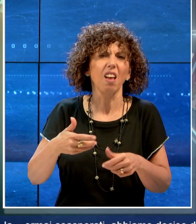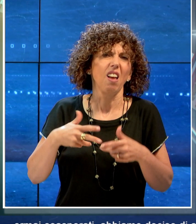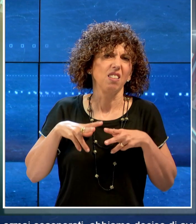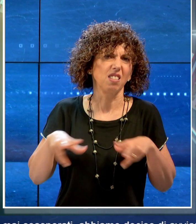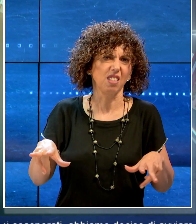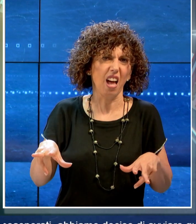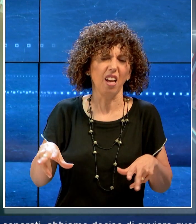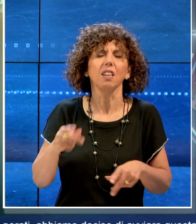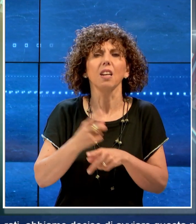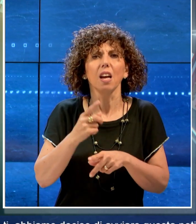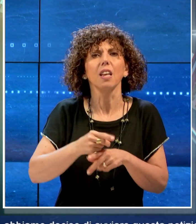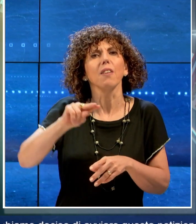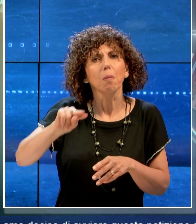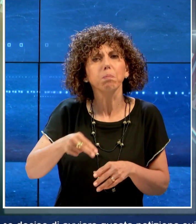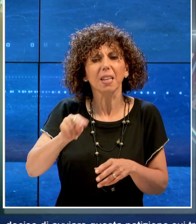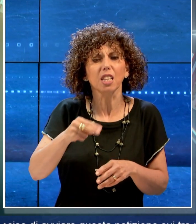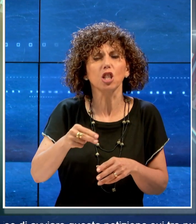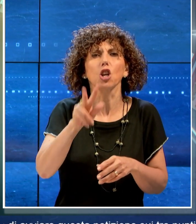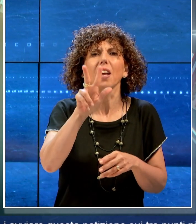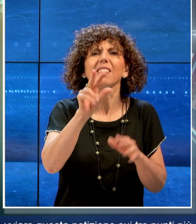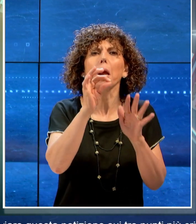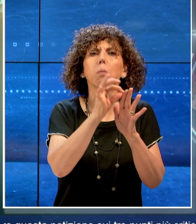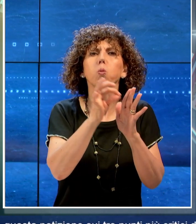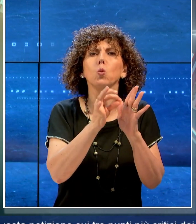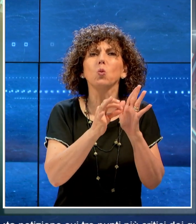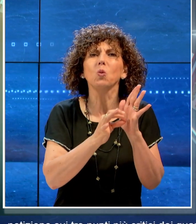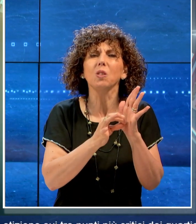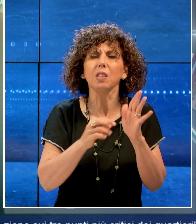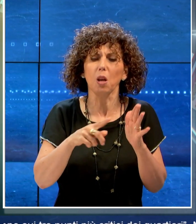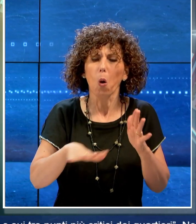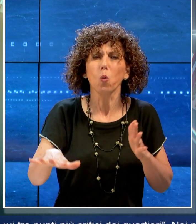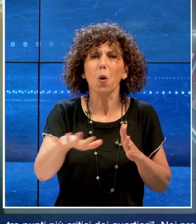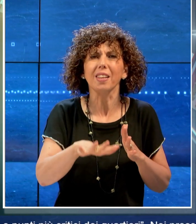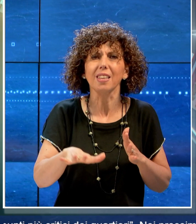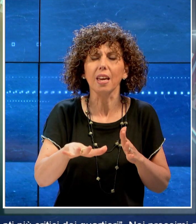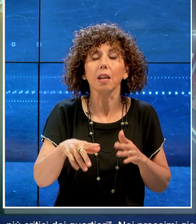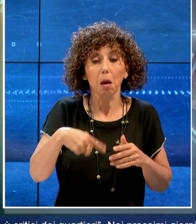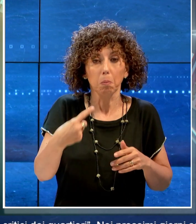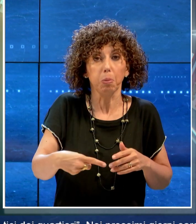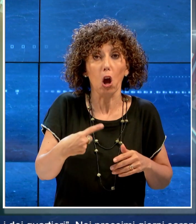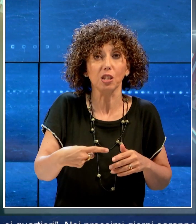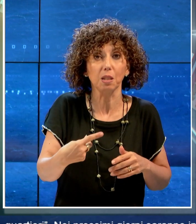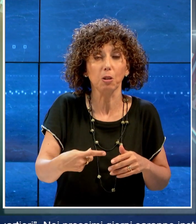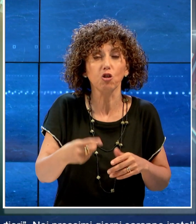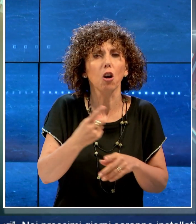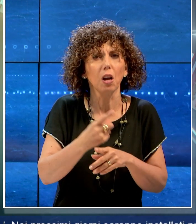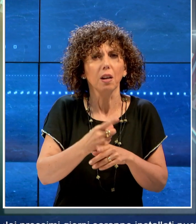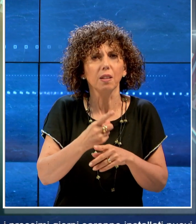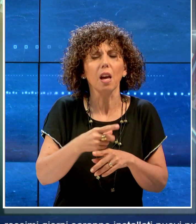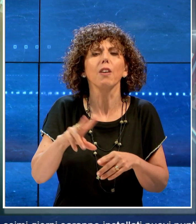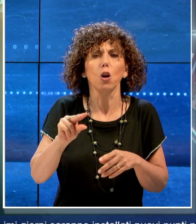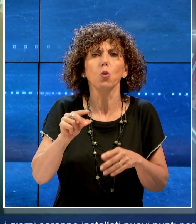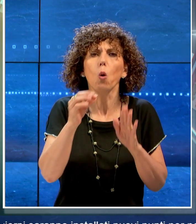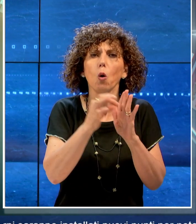di avviare questa petizione sui tre punti più critici dei quartieri. Nei prossimi giorni saranno installati nuovi